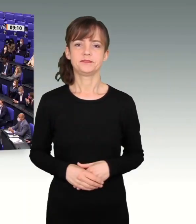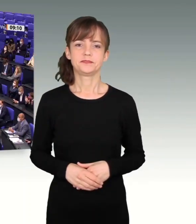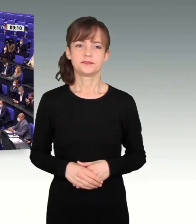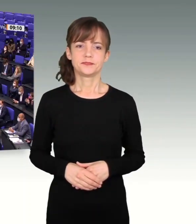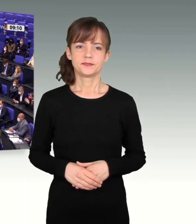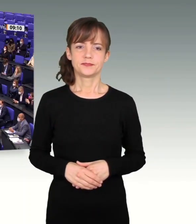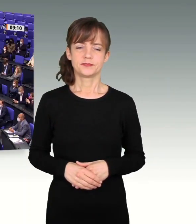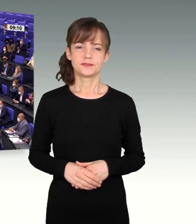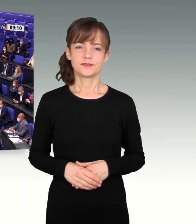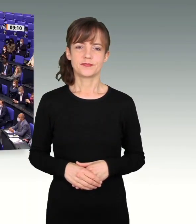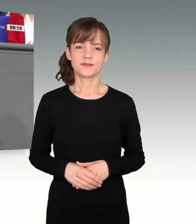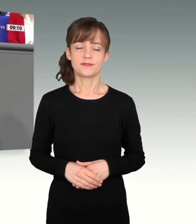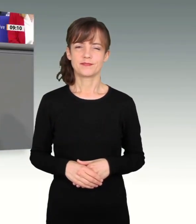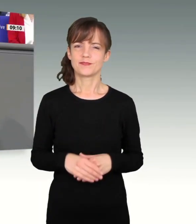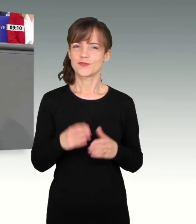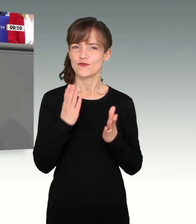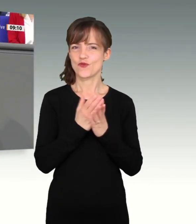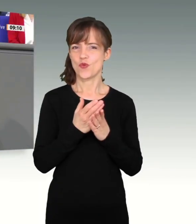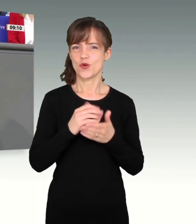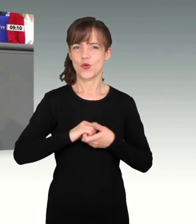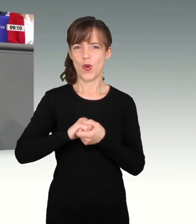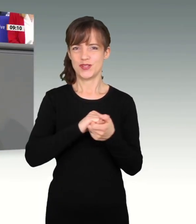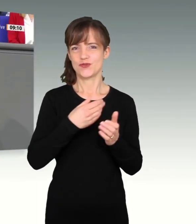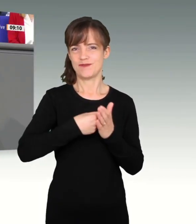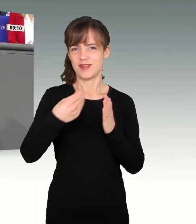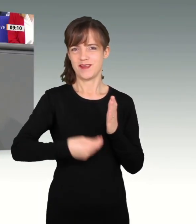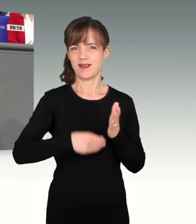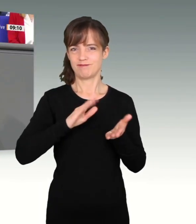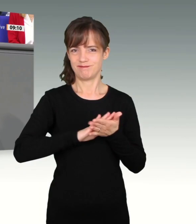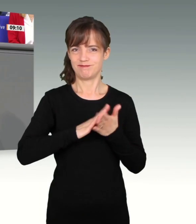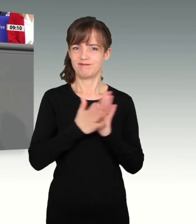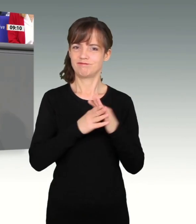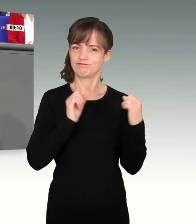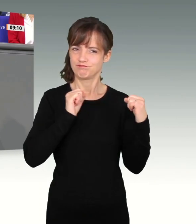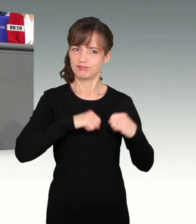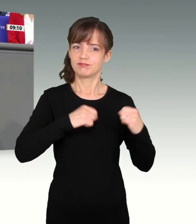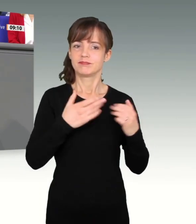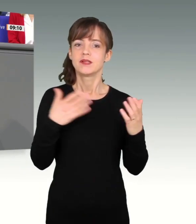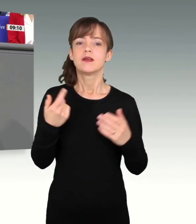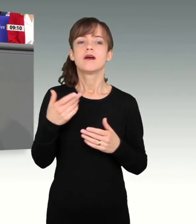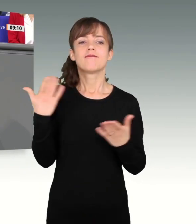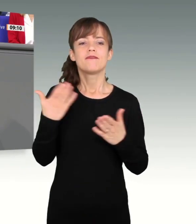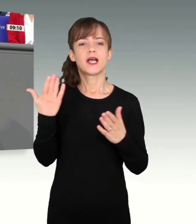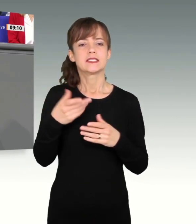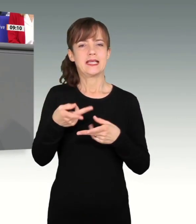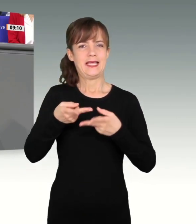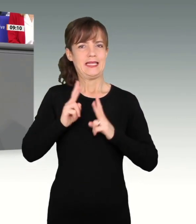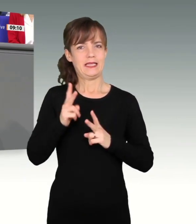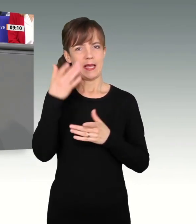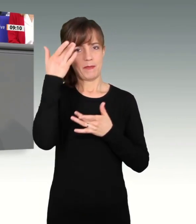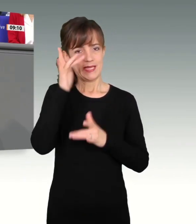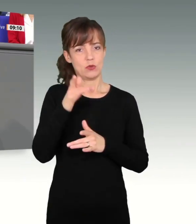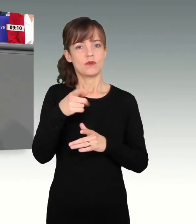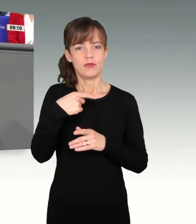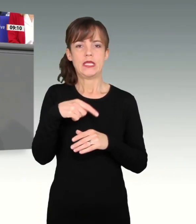Wie im Koalitionsvertrag vereinbart, nutzen wir Mittel aus den bereits veranschlagten, aber nicht benötigten Kreditermächtigungen.